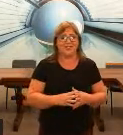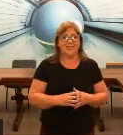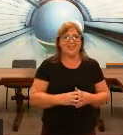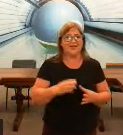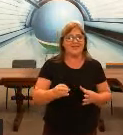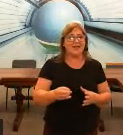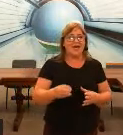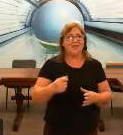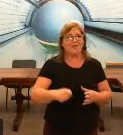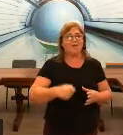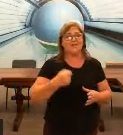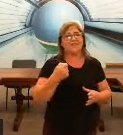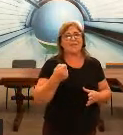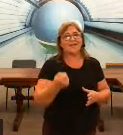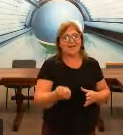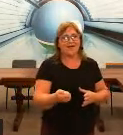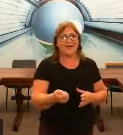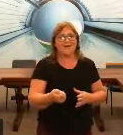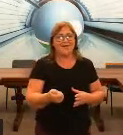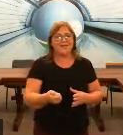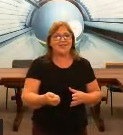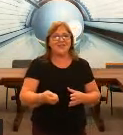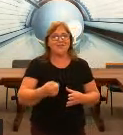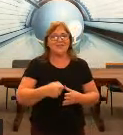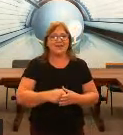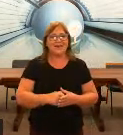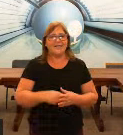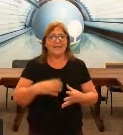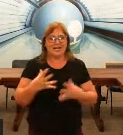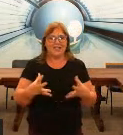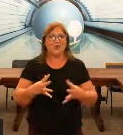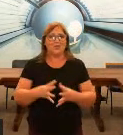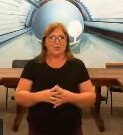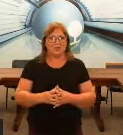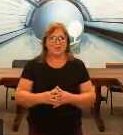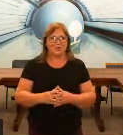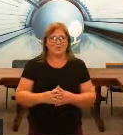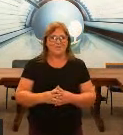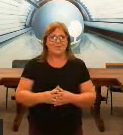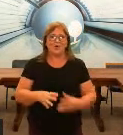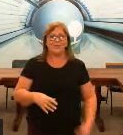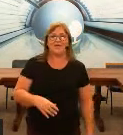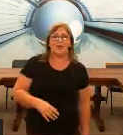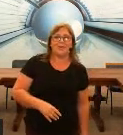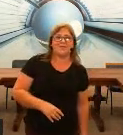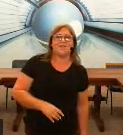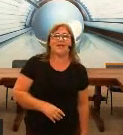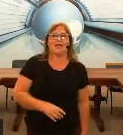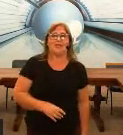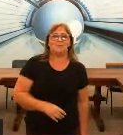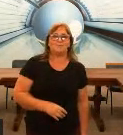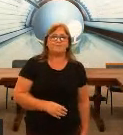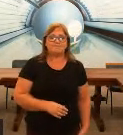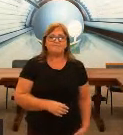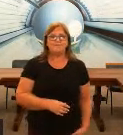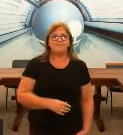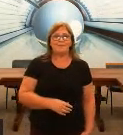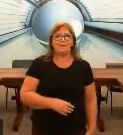então, assim é uma forma de você aprender de você interagir com o surdo pode passar o próximo slide Ótimo